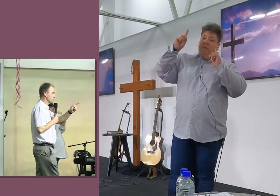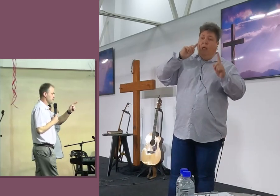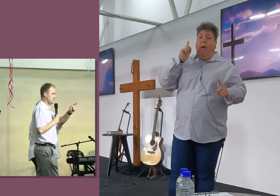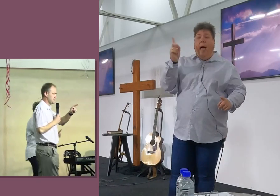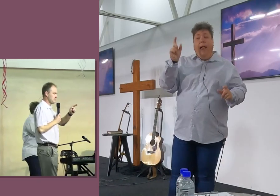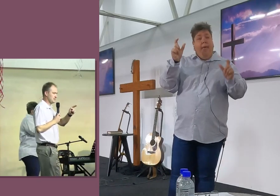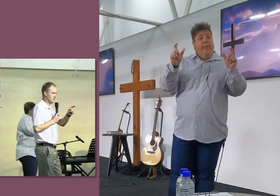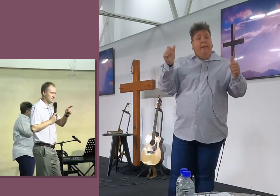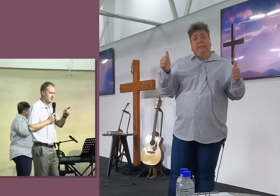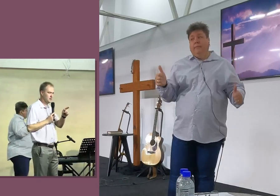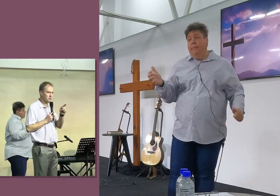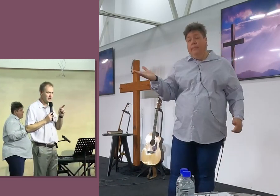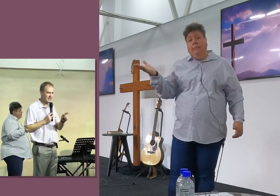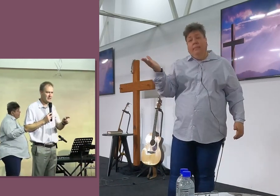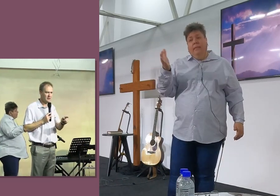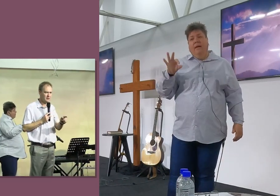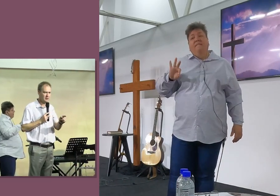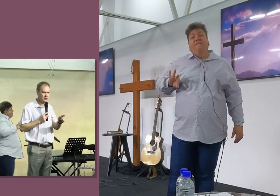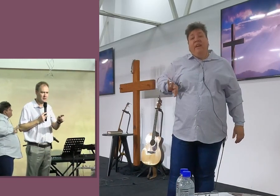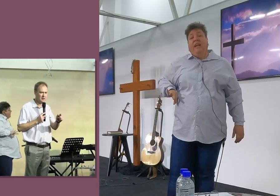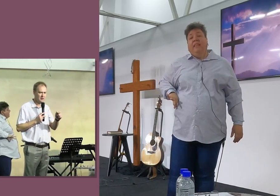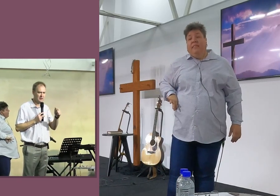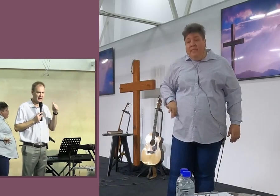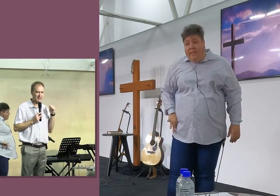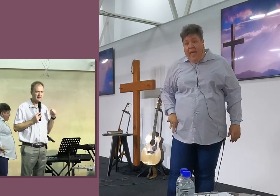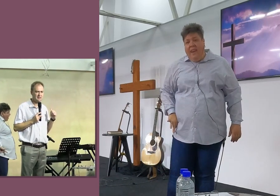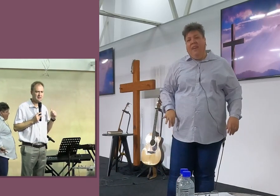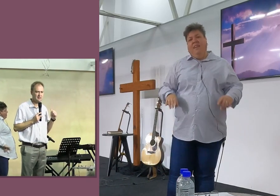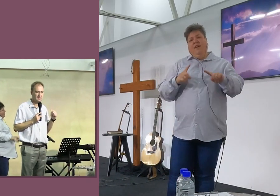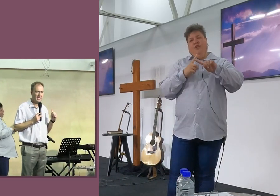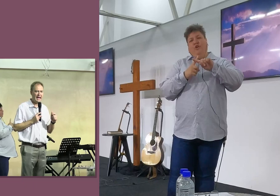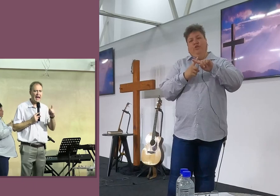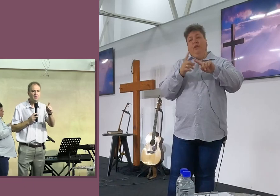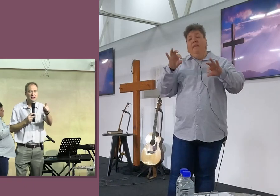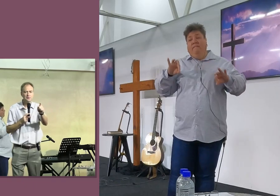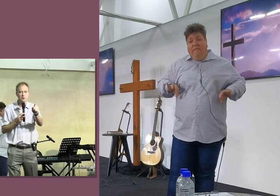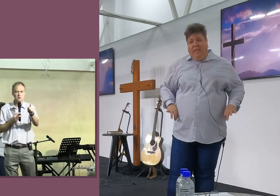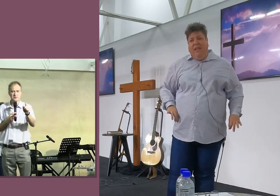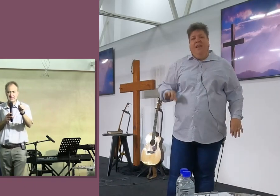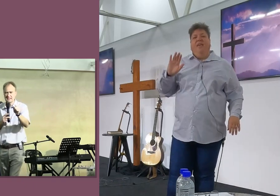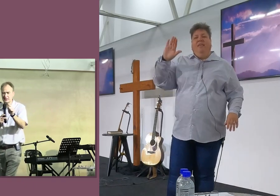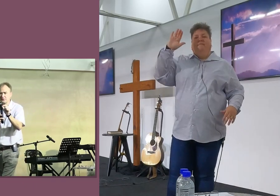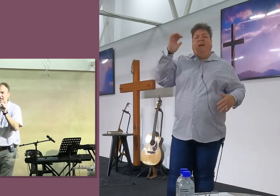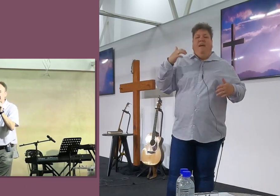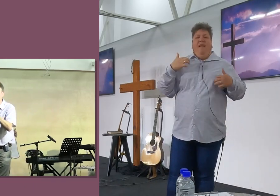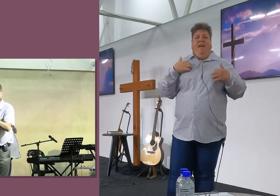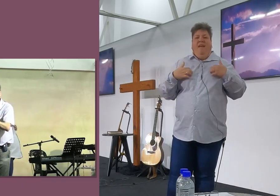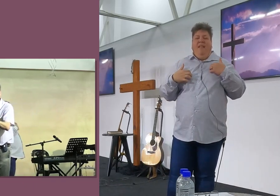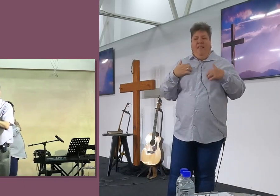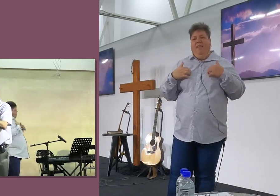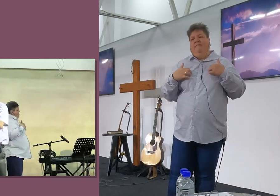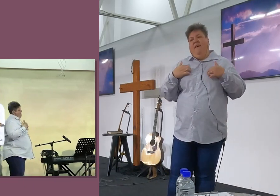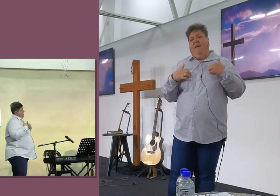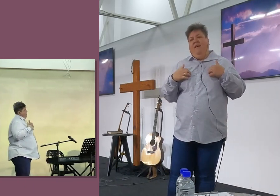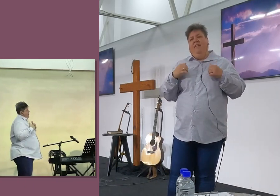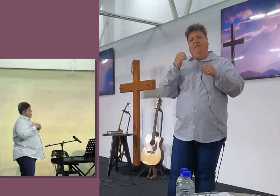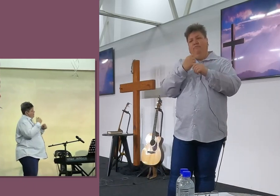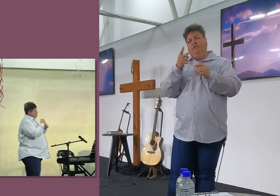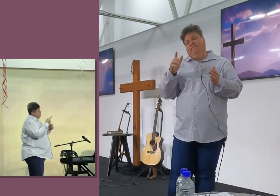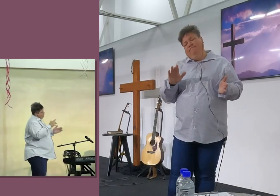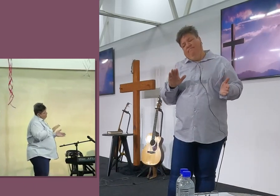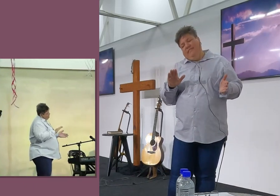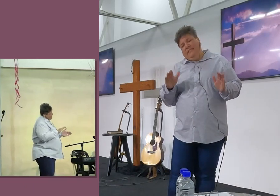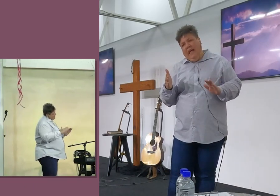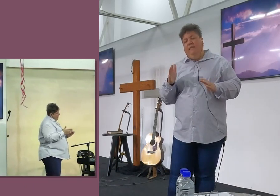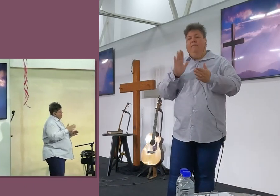Elkeen van ons wat hier sit, Verdien, Die kruis, Elkeen van ons wat hier sit, Verdien, Om te sterf,